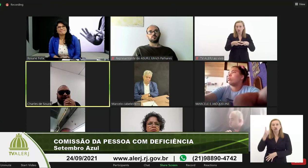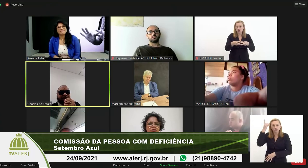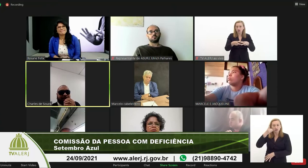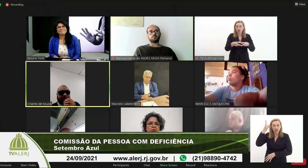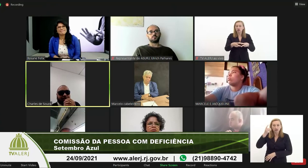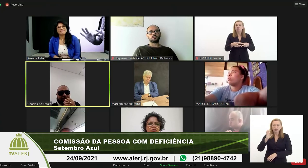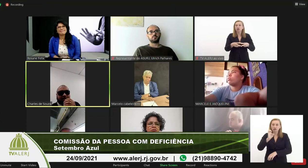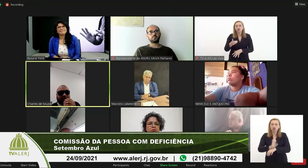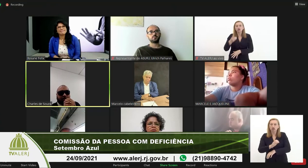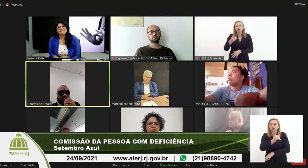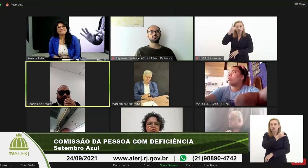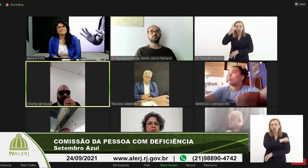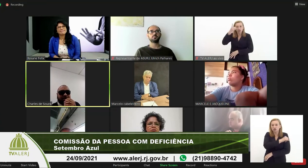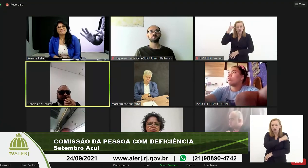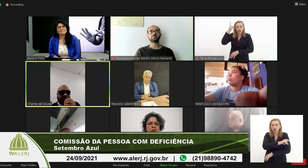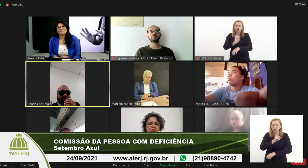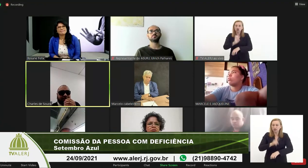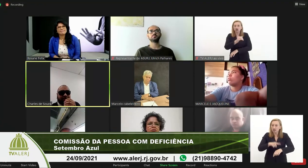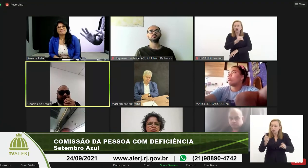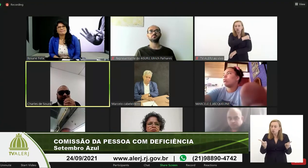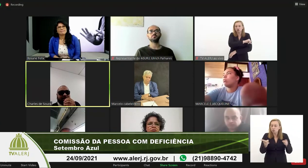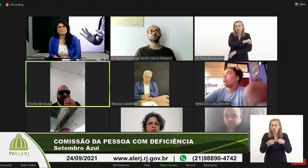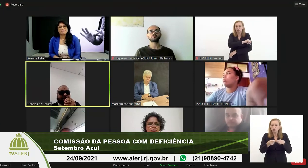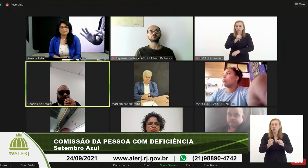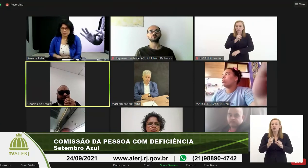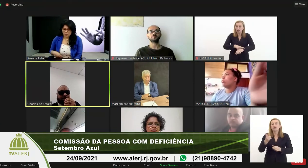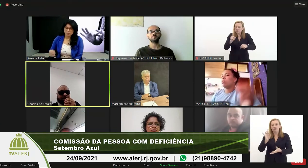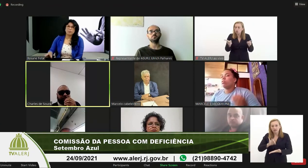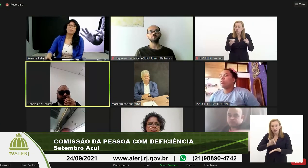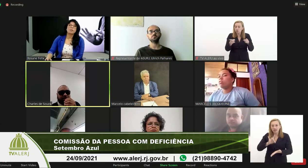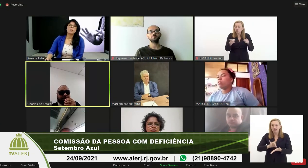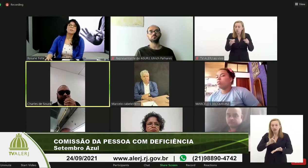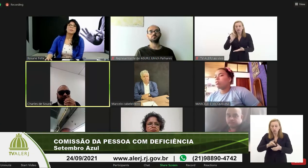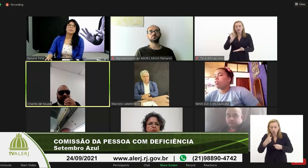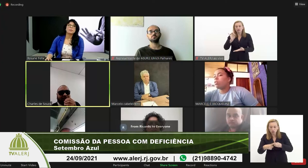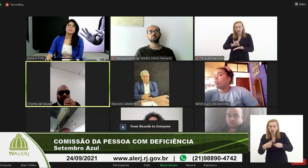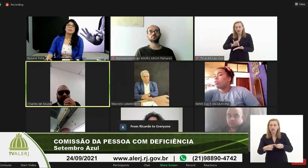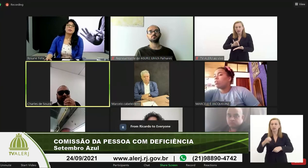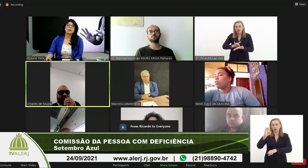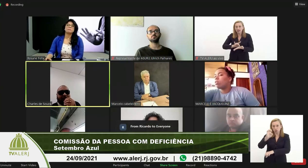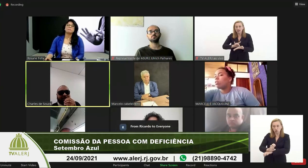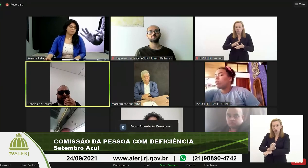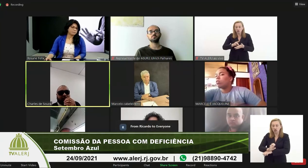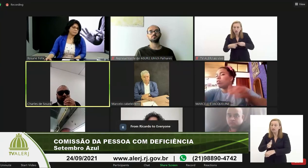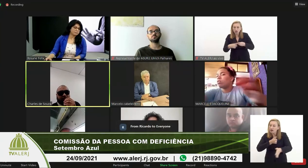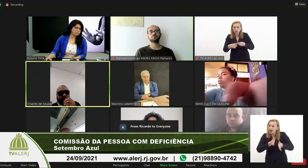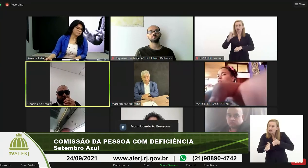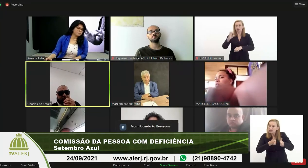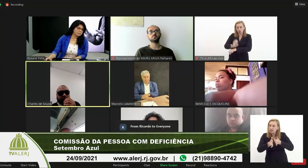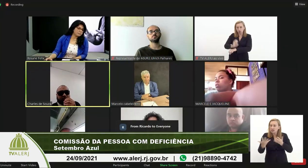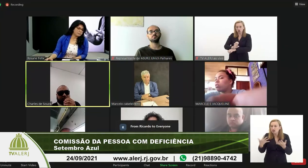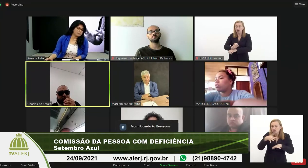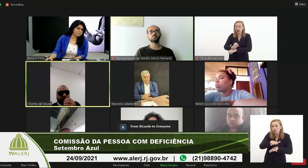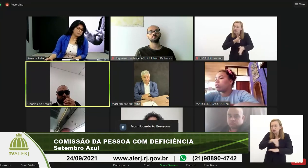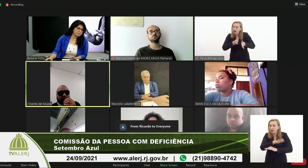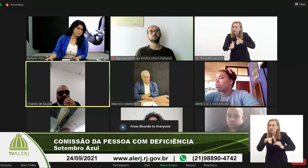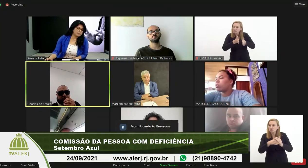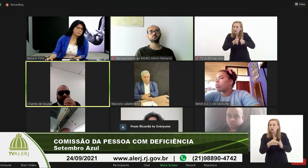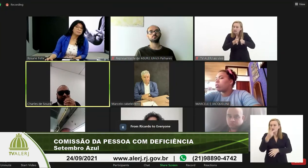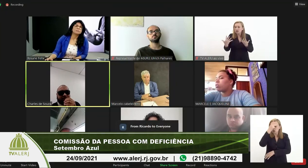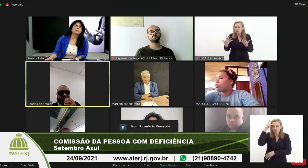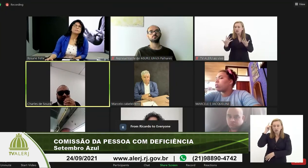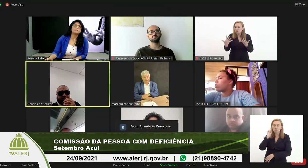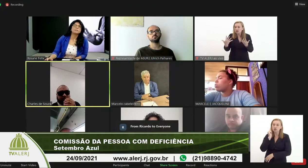o estado do Rio de Janeiro no curto prazo de tempo seja realmente um município um estado acessível inclusive para todas as pessoas com